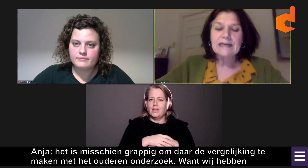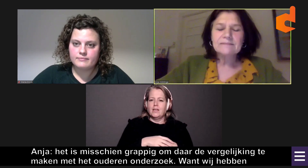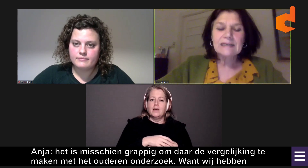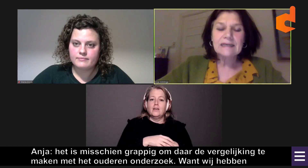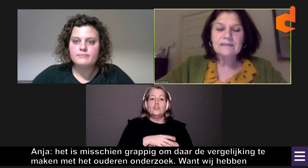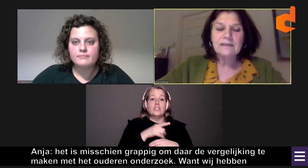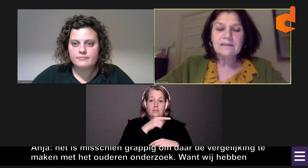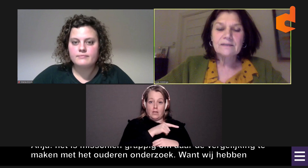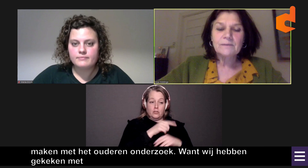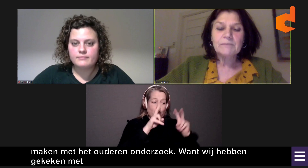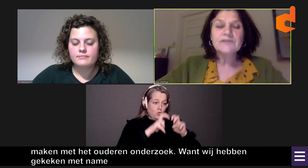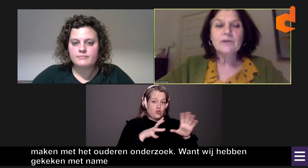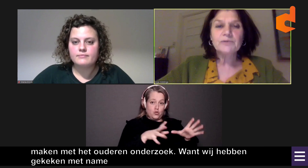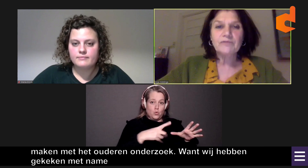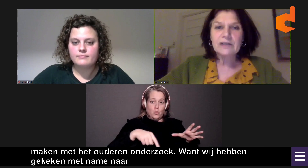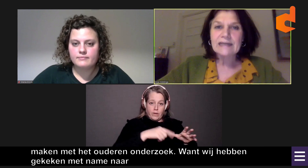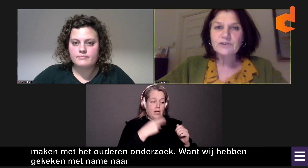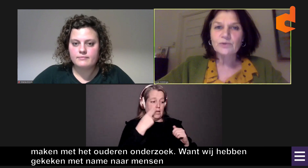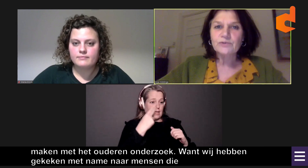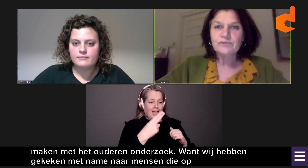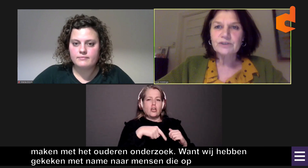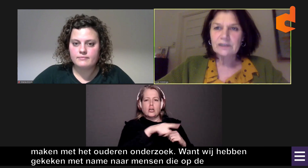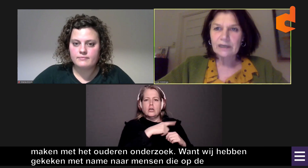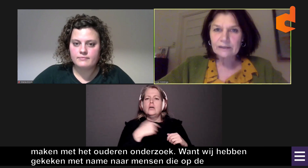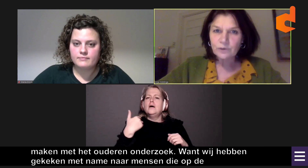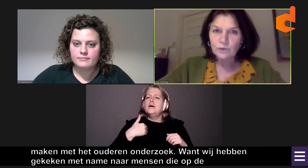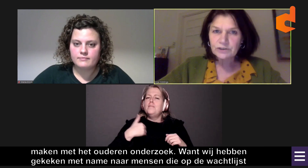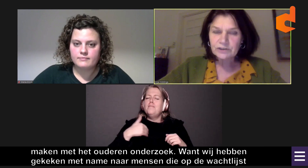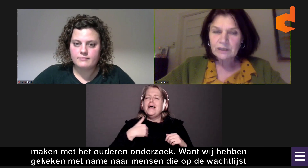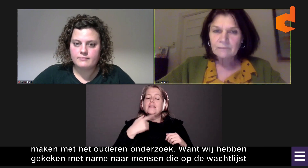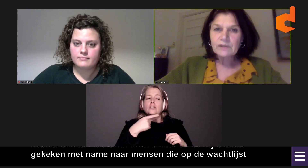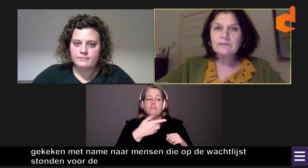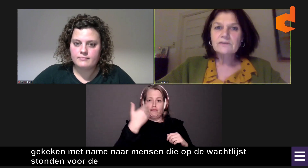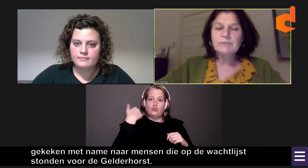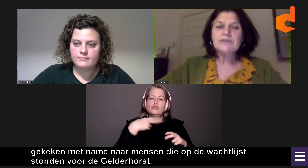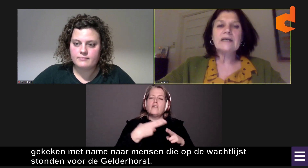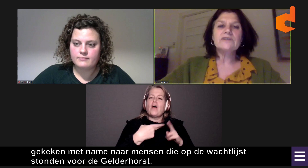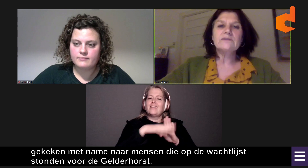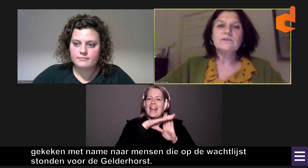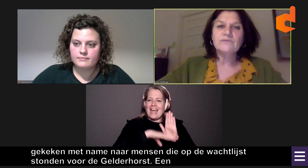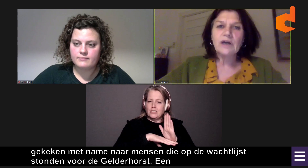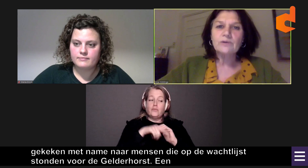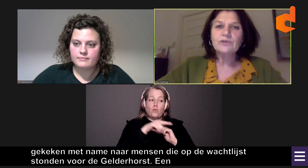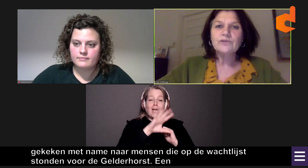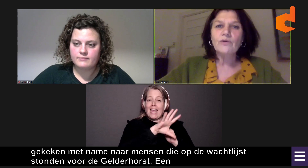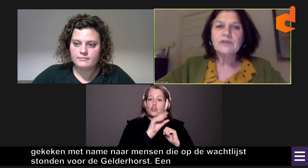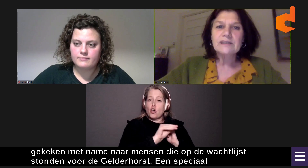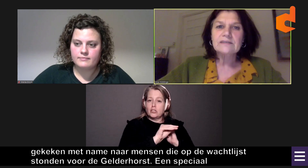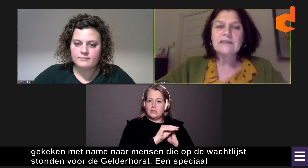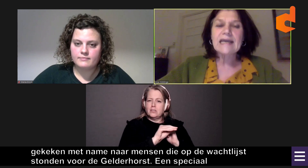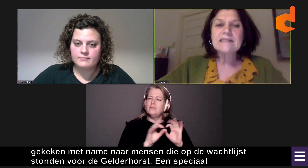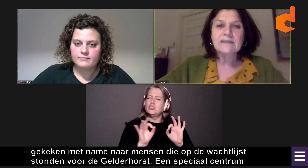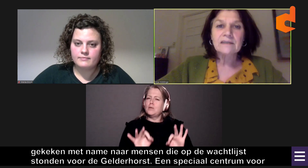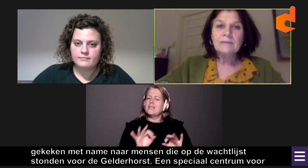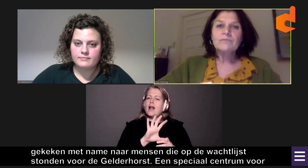daar naar mensen die op de wachtlijst stonden voor de Gelderhorst. Een speciaal centrum voor oudere doven